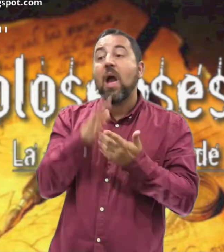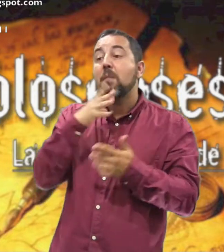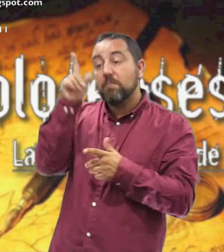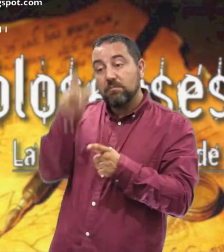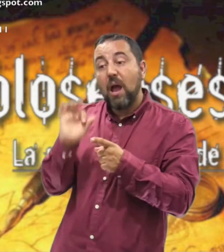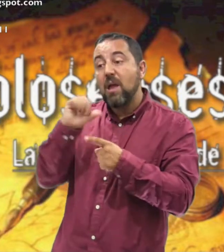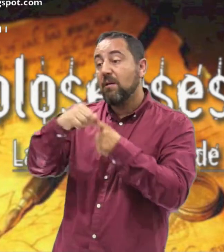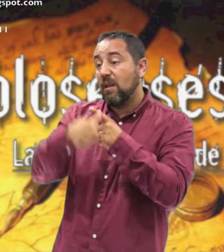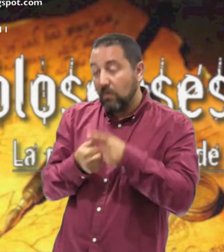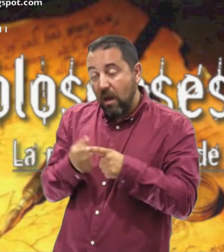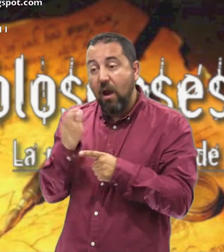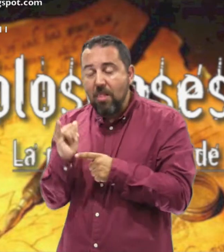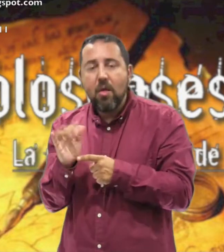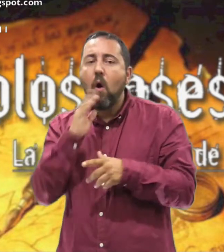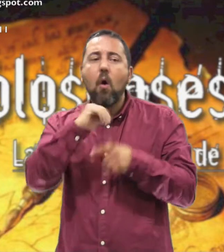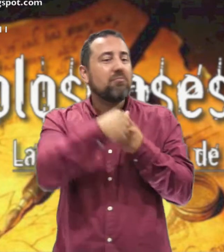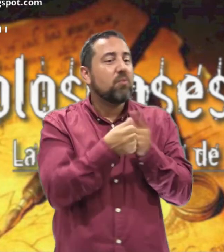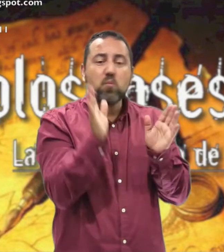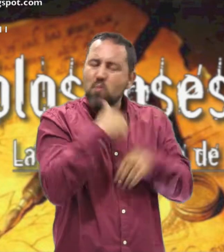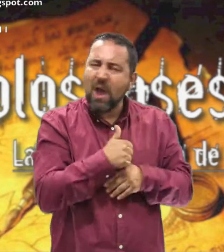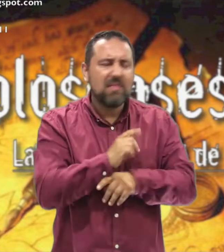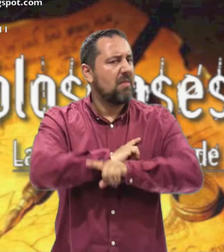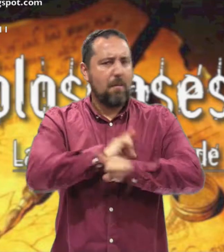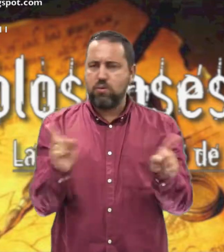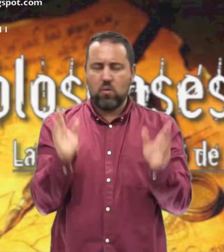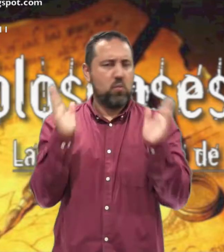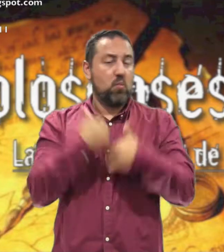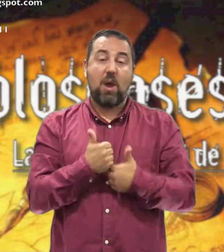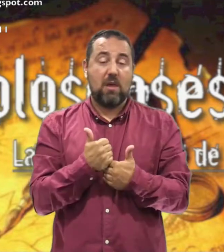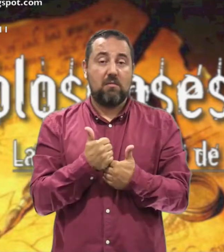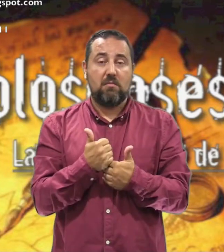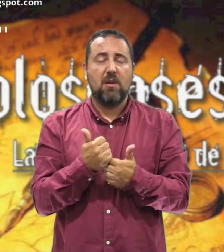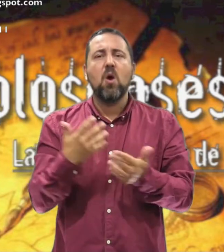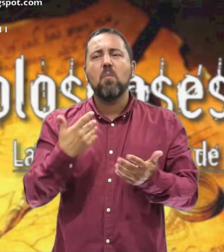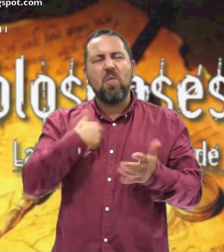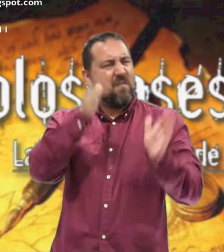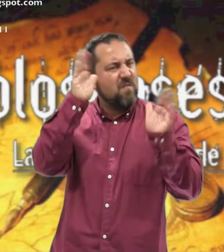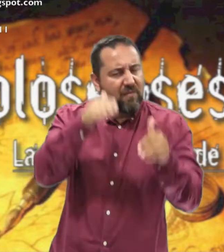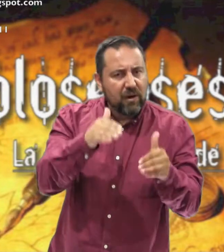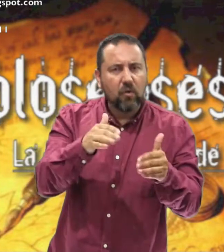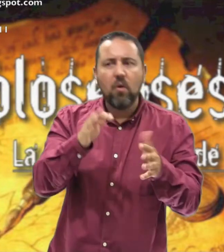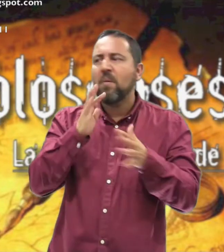Circunciso E incirconciso Bárbaro Escita